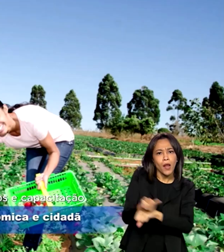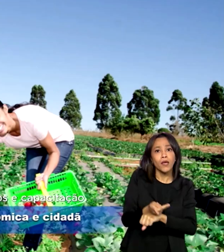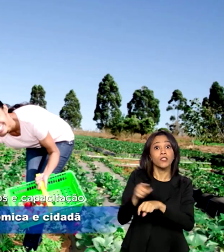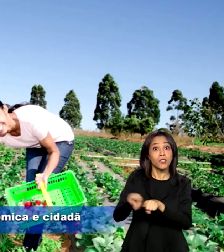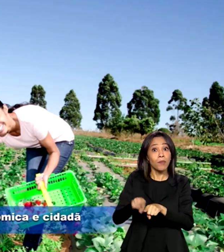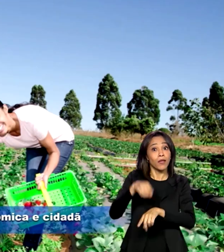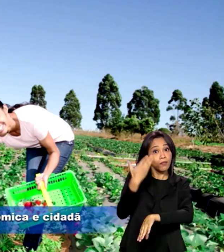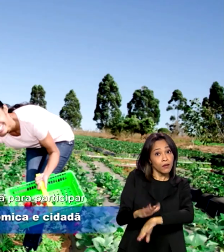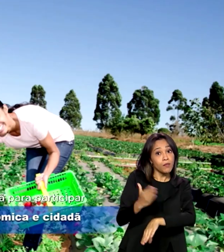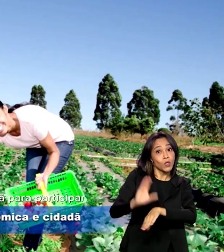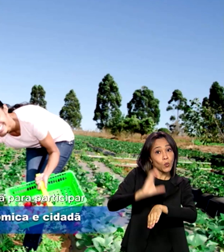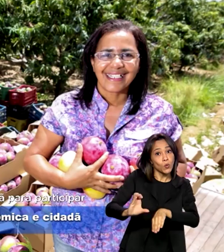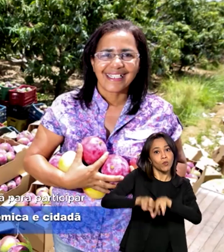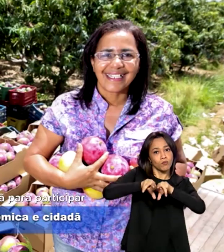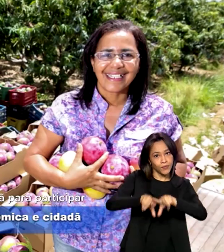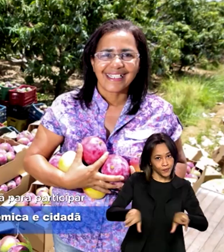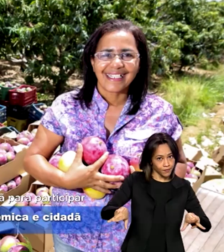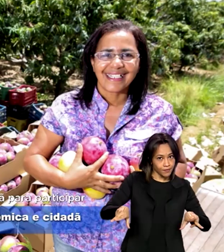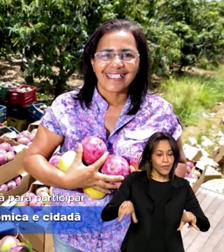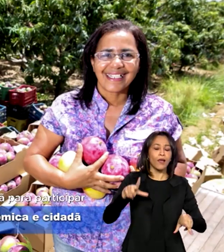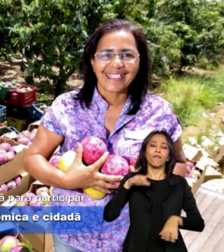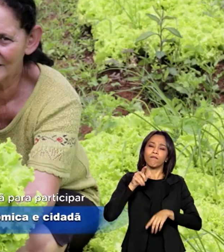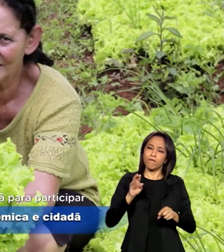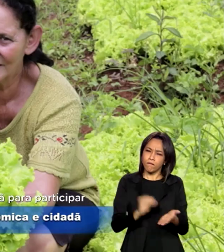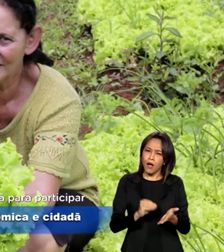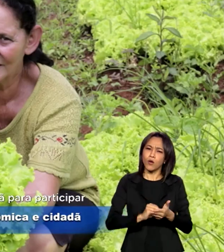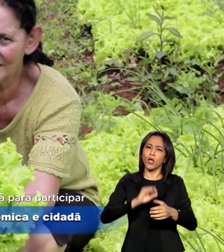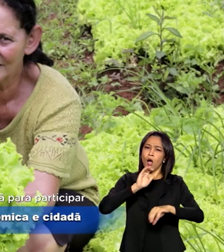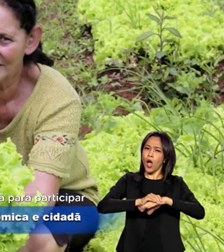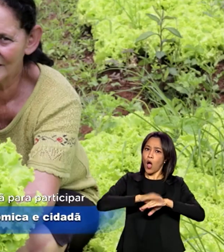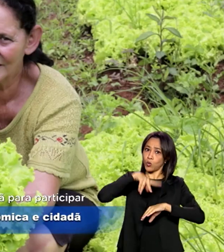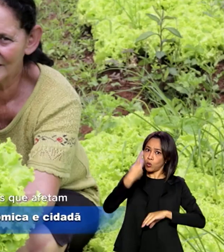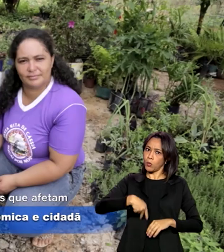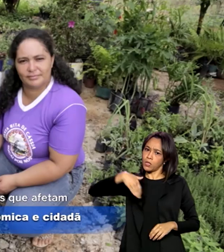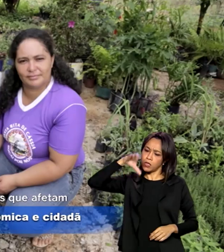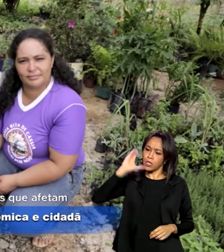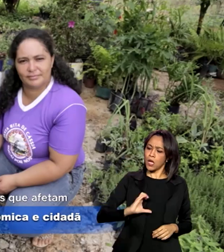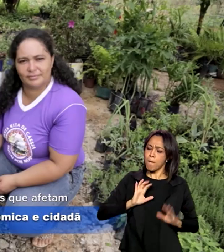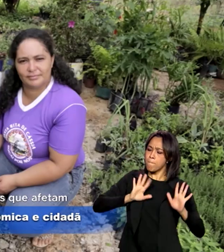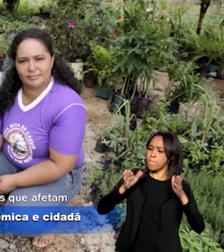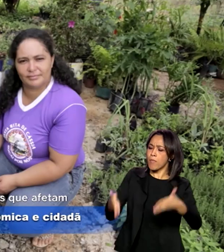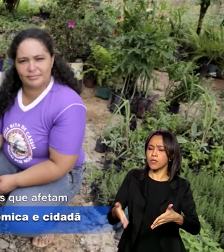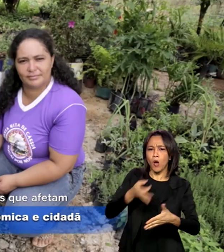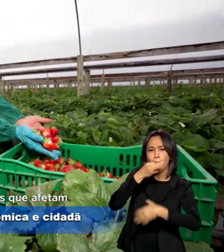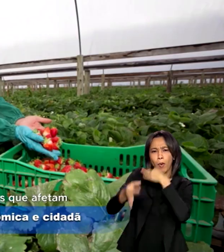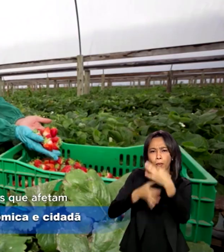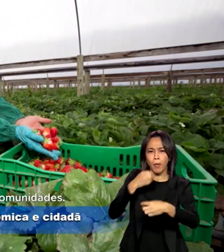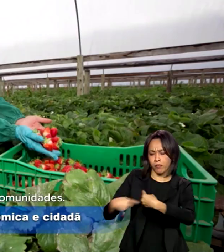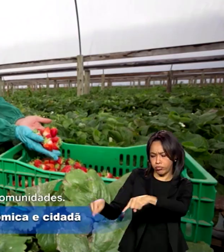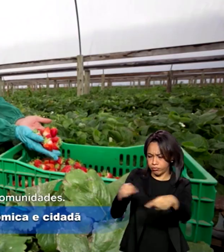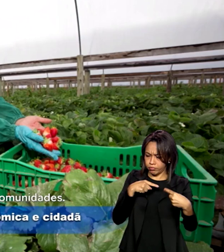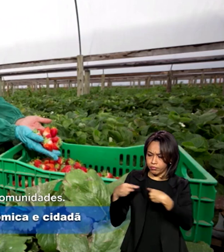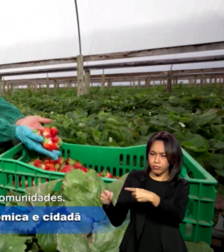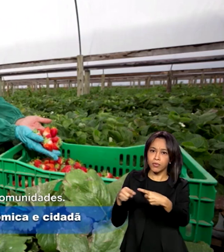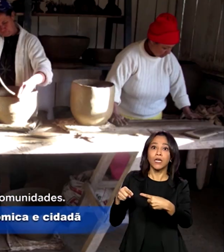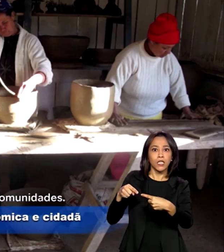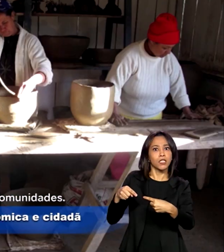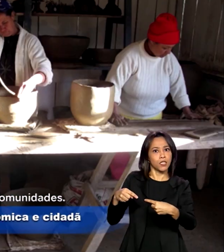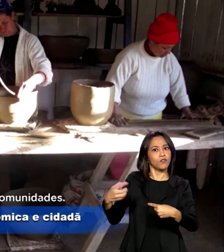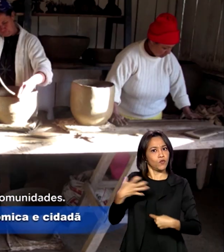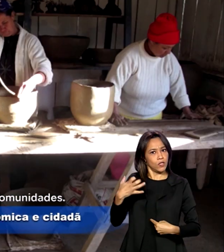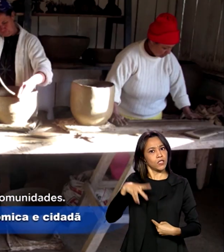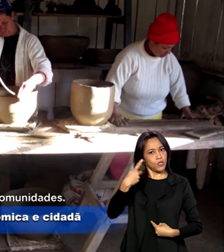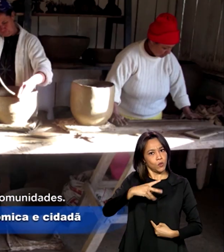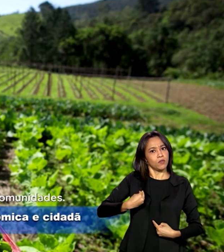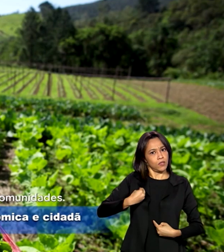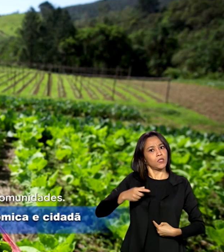capacitação. Falta de autonomia cidadã para participar da tomada de decisões que afetam suas vidas e